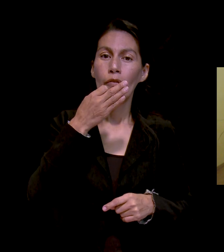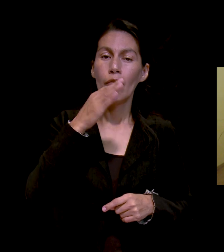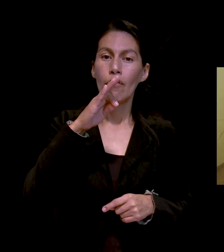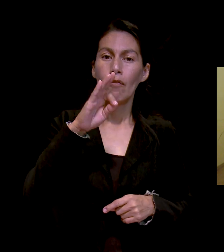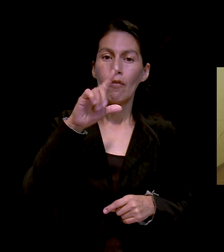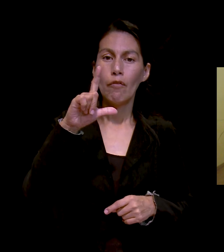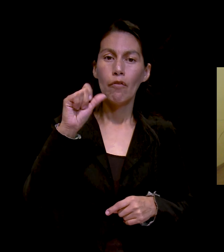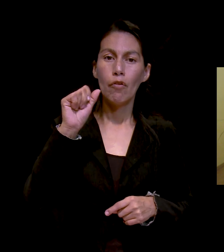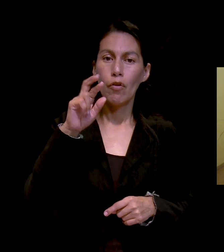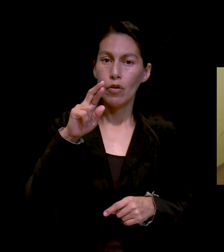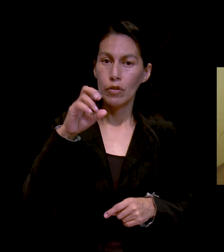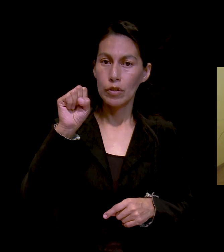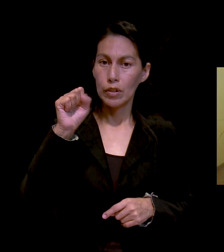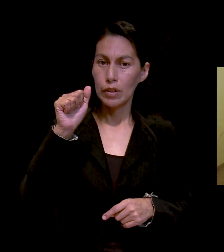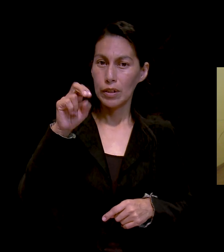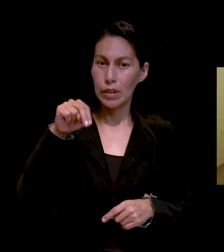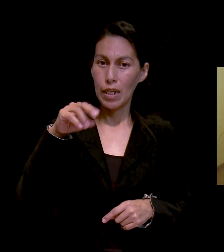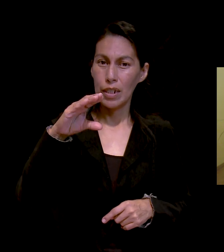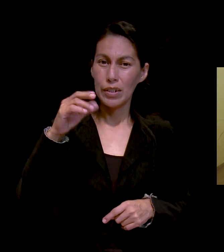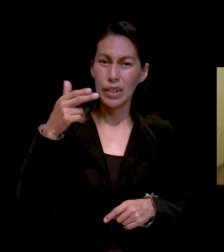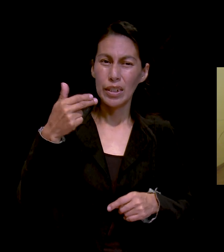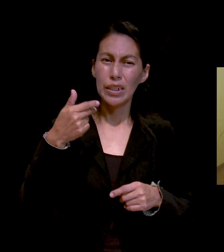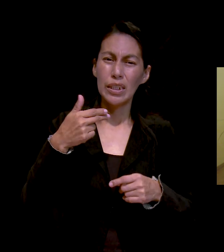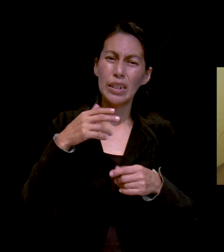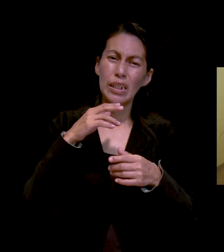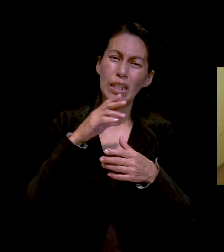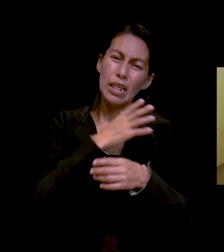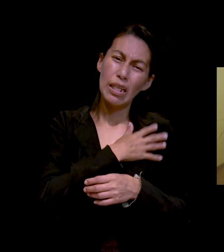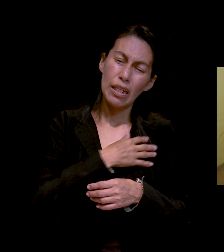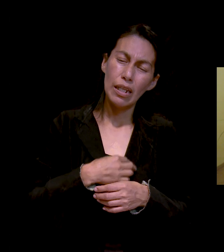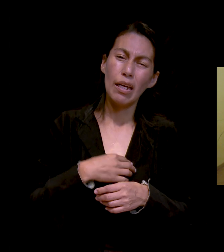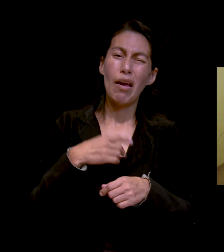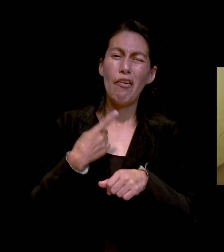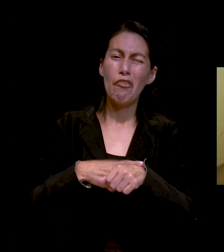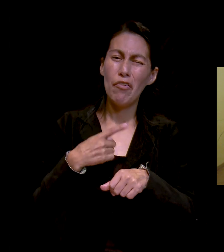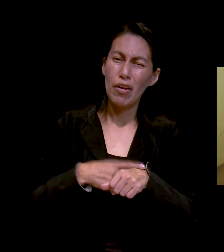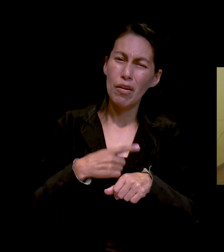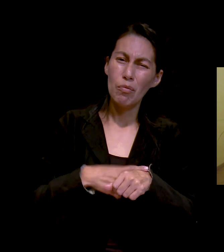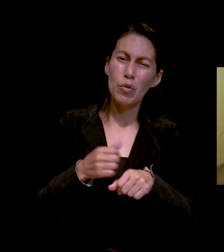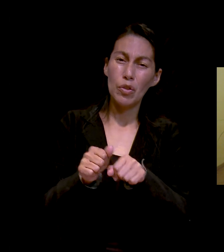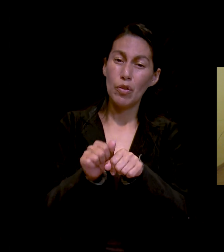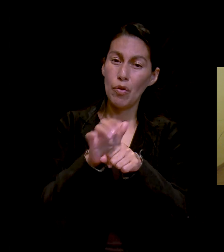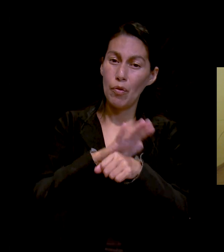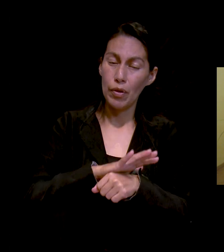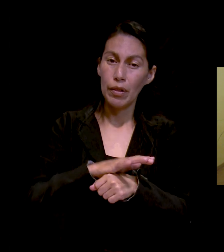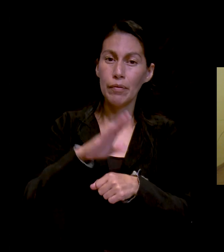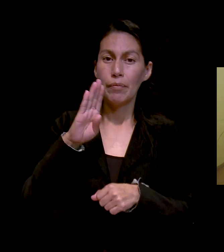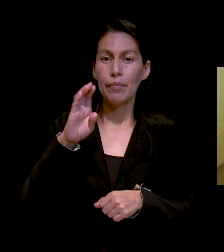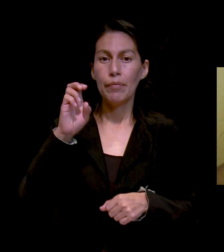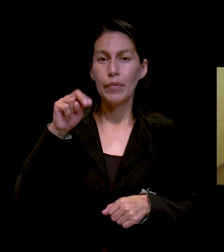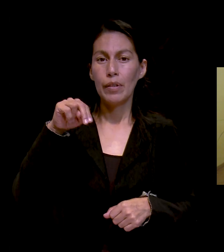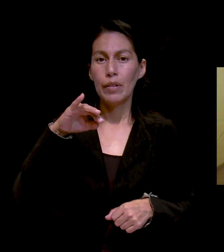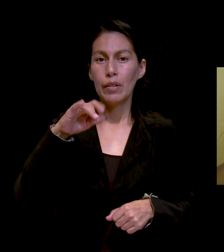enfermos de COVID. También por Benito Cruz. Reina Esther Mora Cortés, por la salud de sus